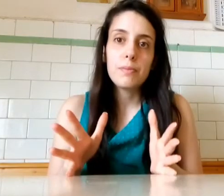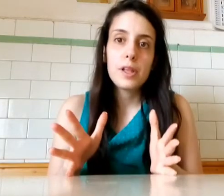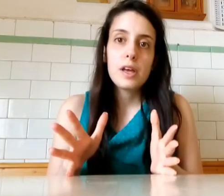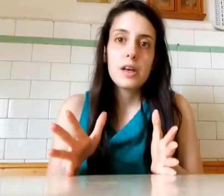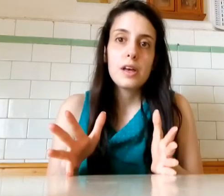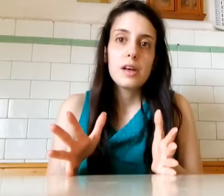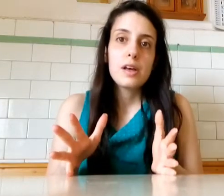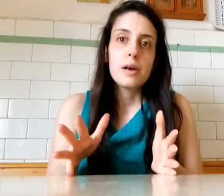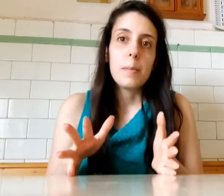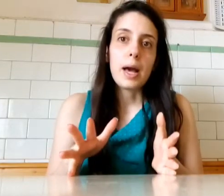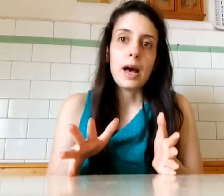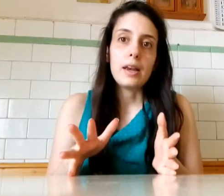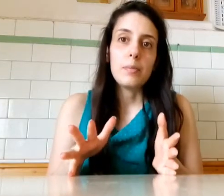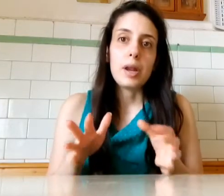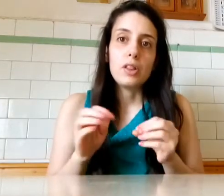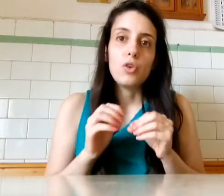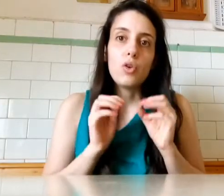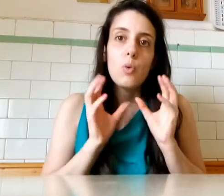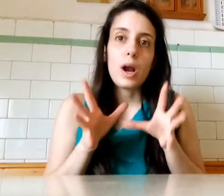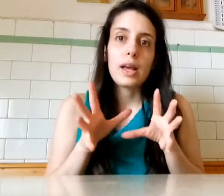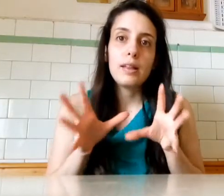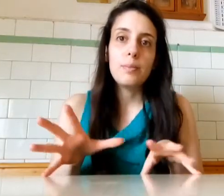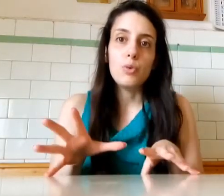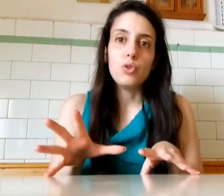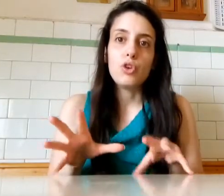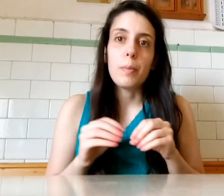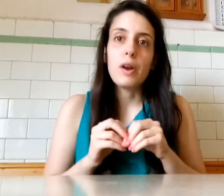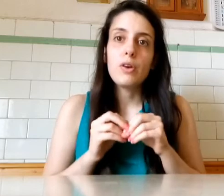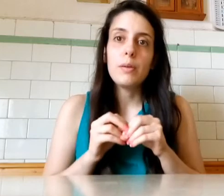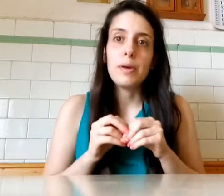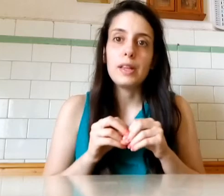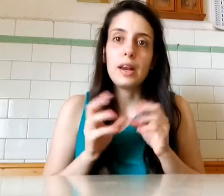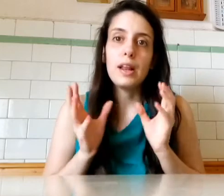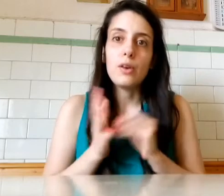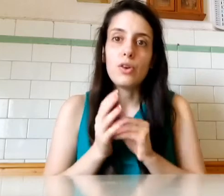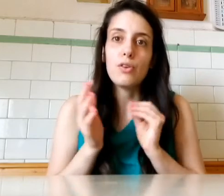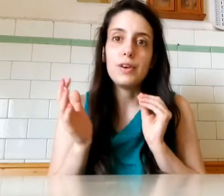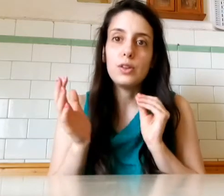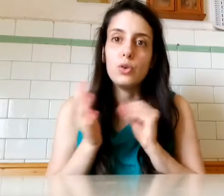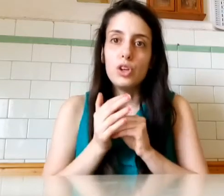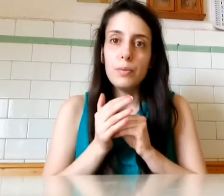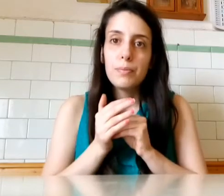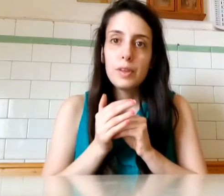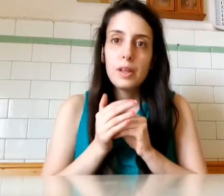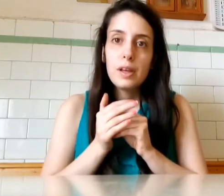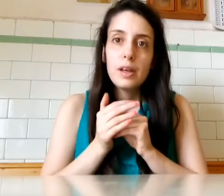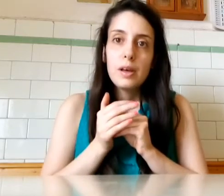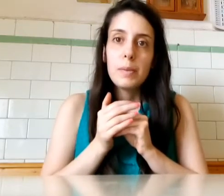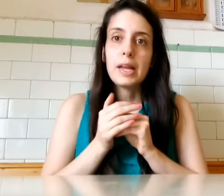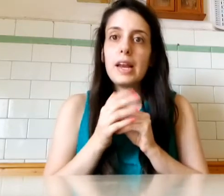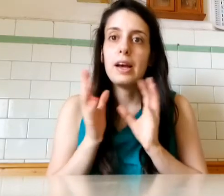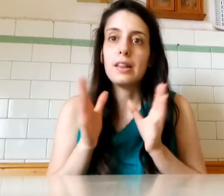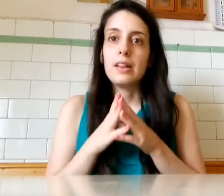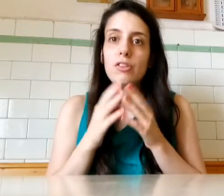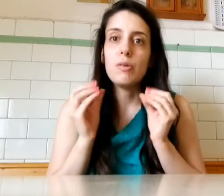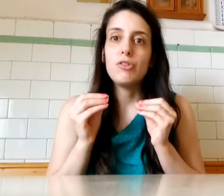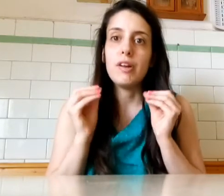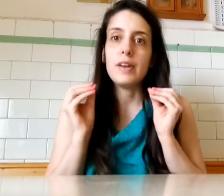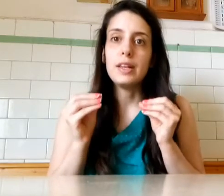Magari Prendono qualche spunto Per non ripetere L'errore che ho fatto io Perché ragazzi Diciamoci la verità